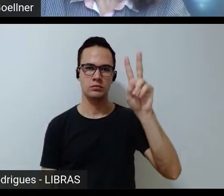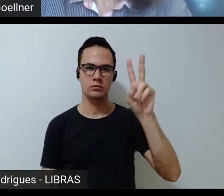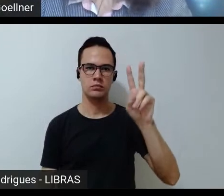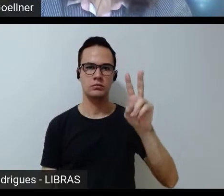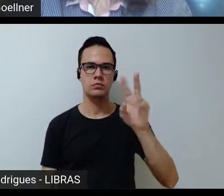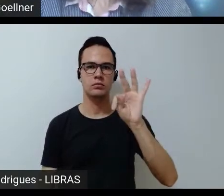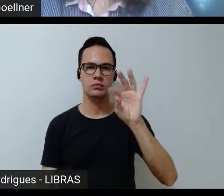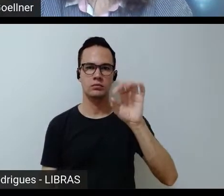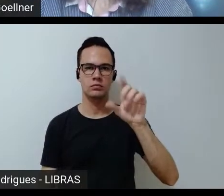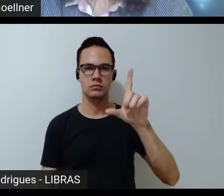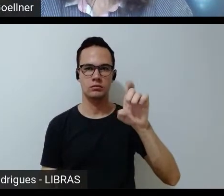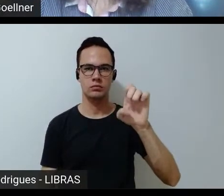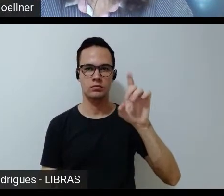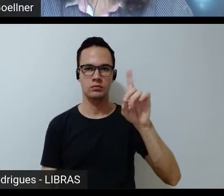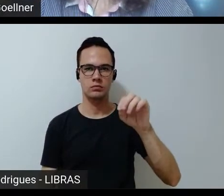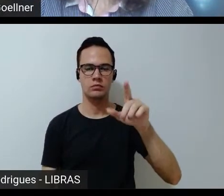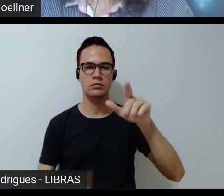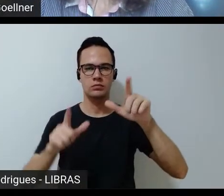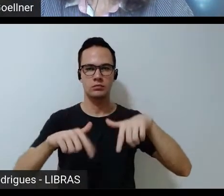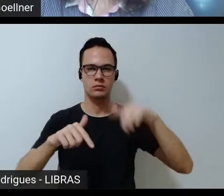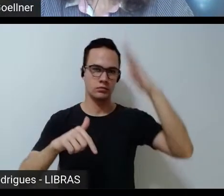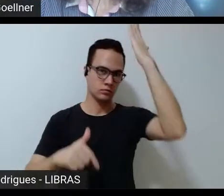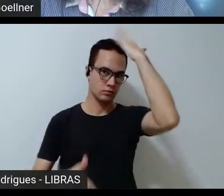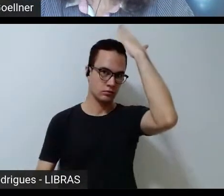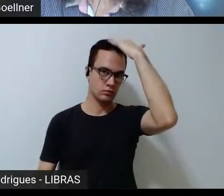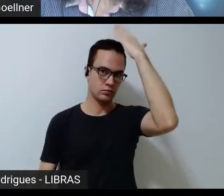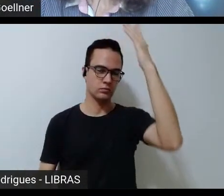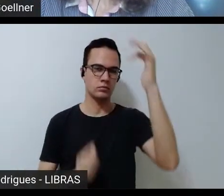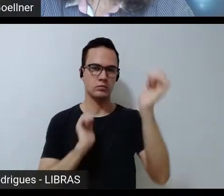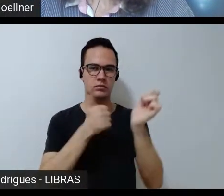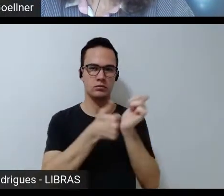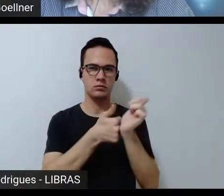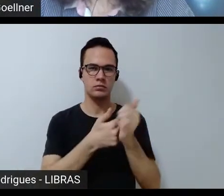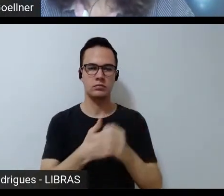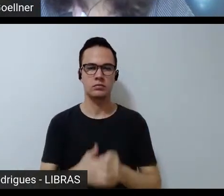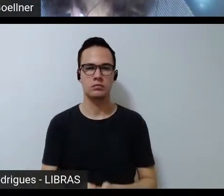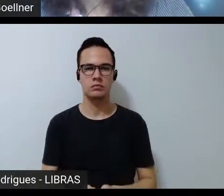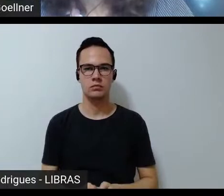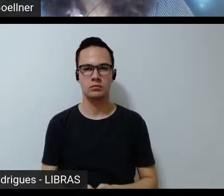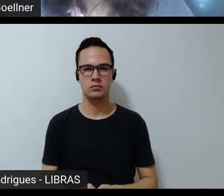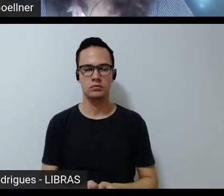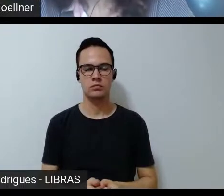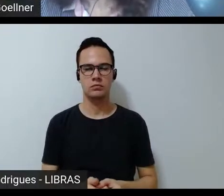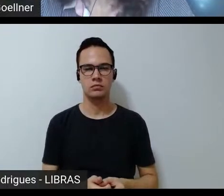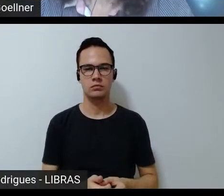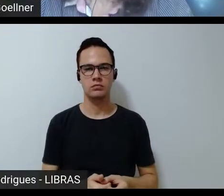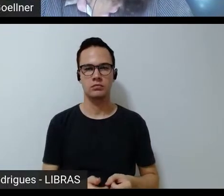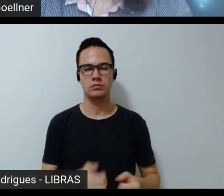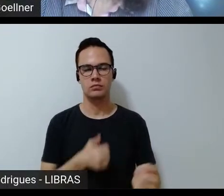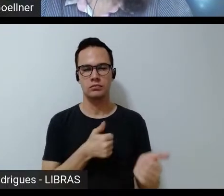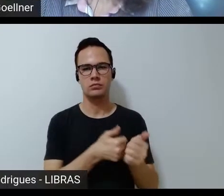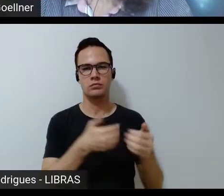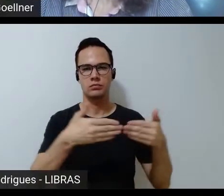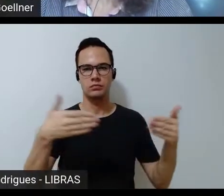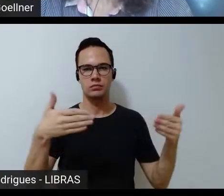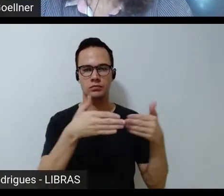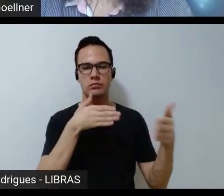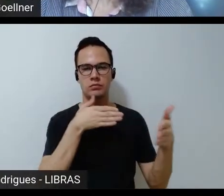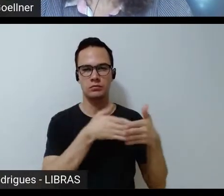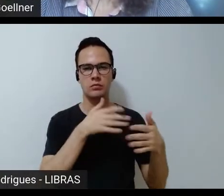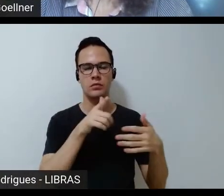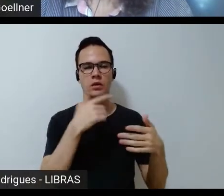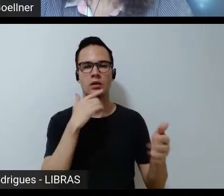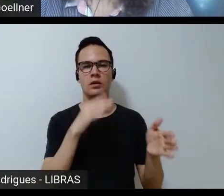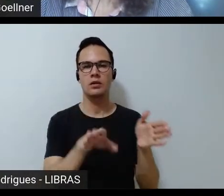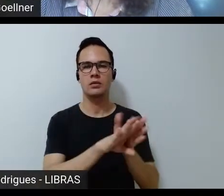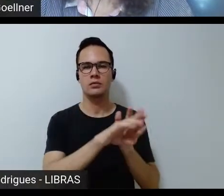Toledo que fica no interior do Paraná bem próximo da fronteira e eu lembro de chegar na casa de